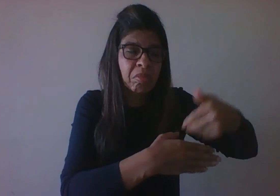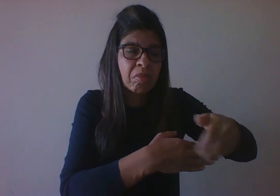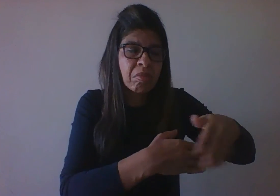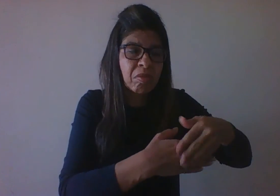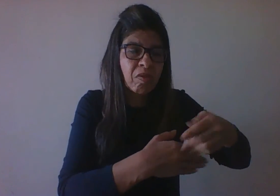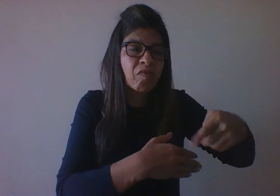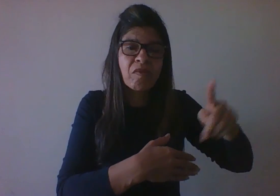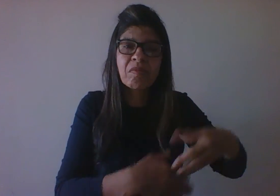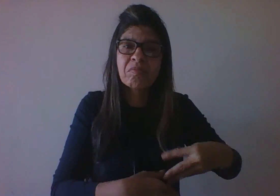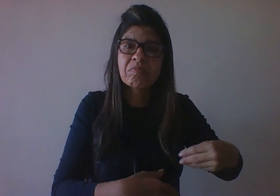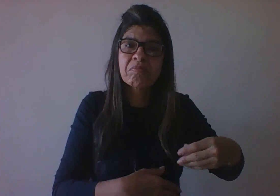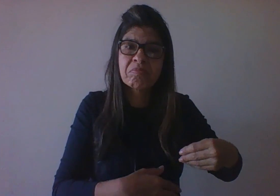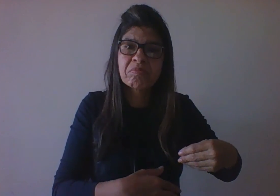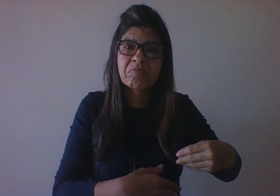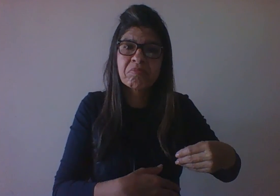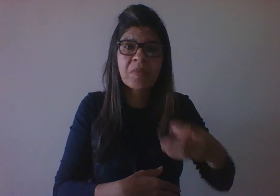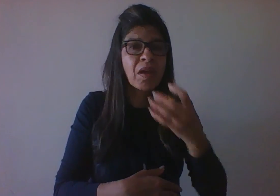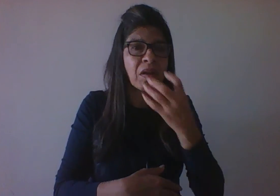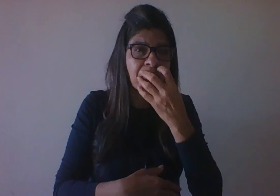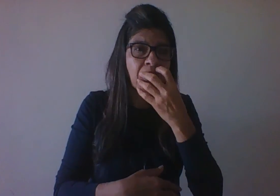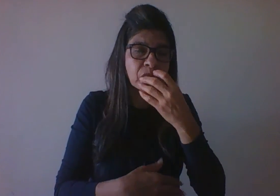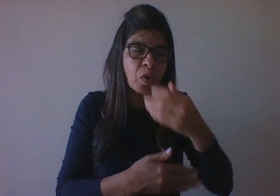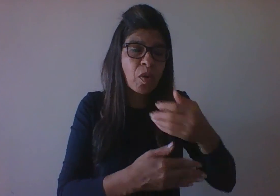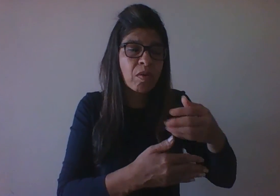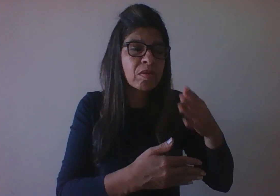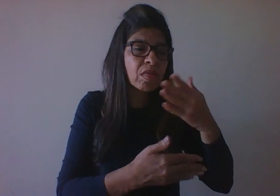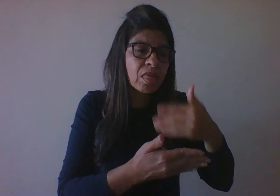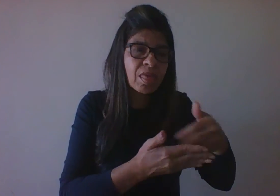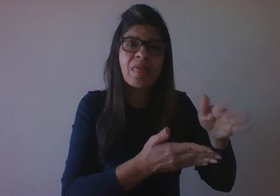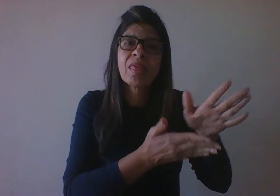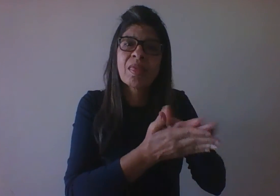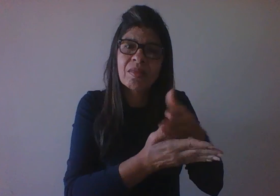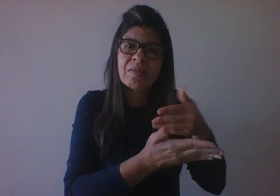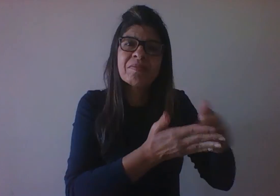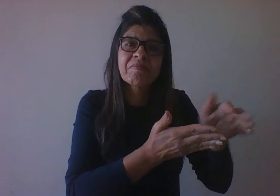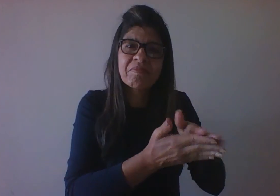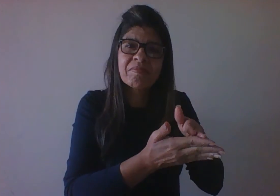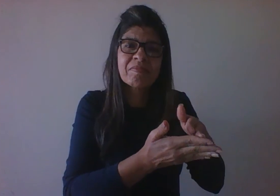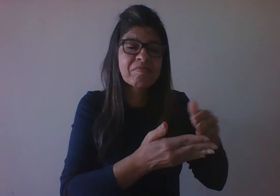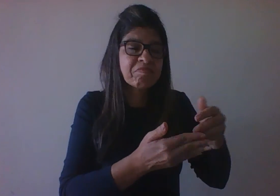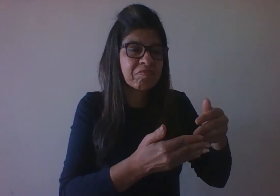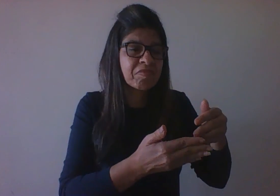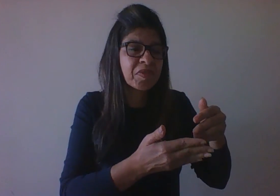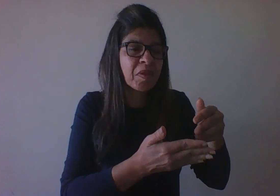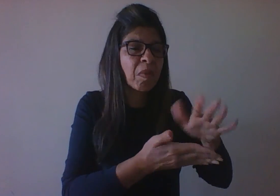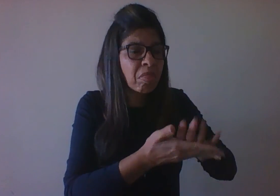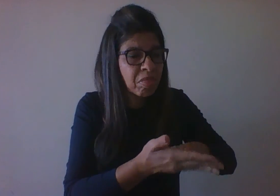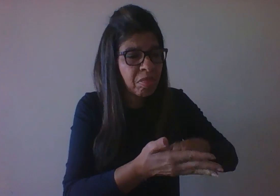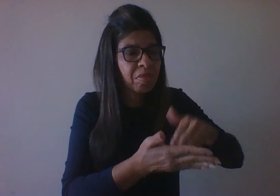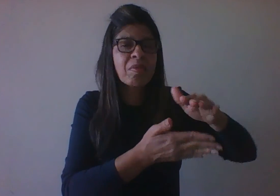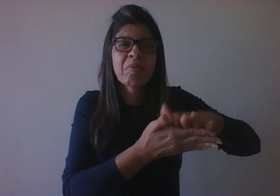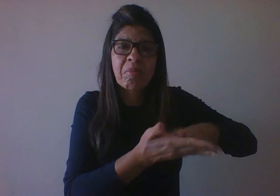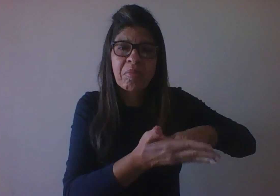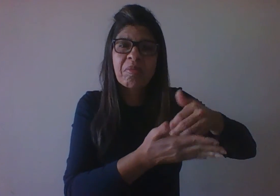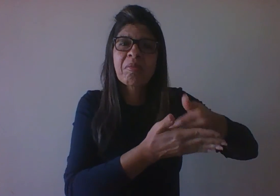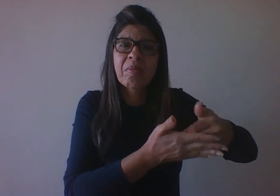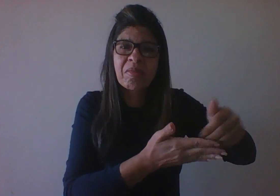e ele se arrasta e vai mamar. O filhote de gato, de um modo similar. Eles são bem adaptados, apesar de ainda pequenos,